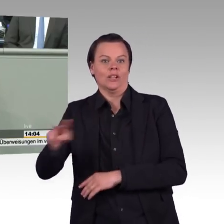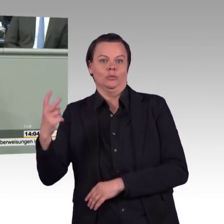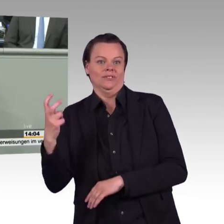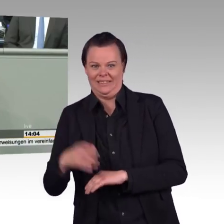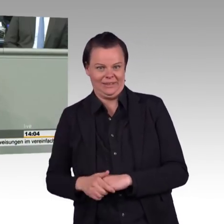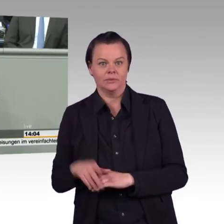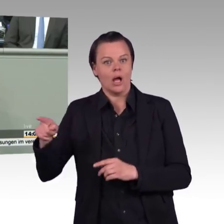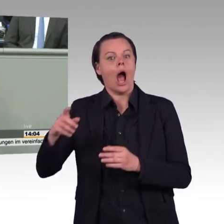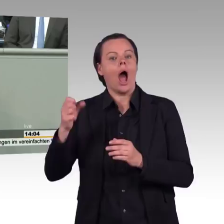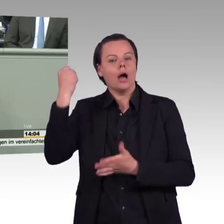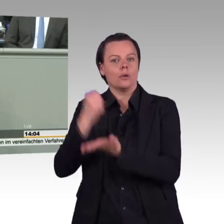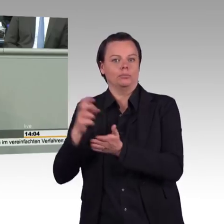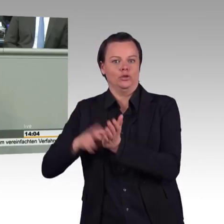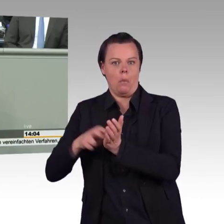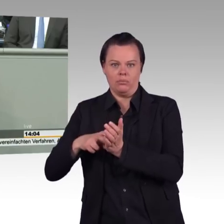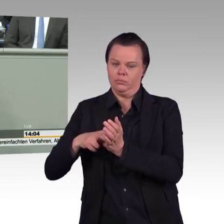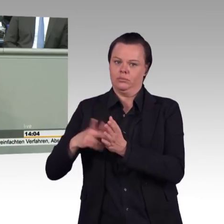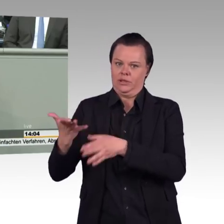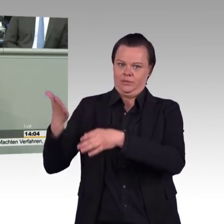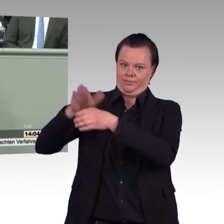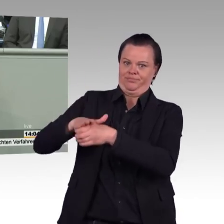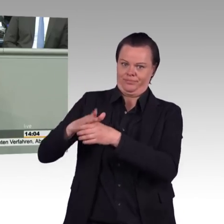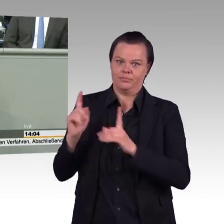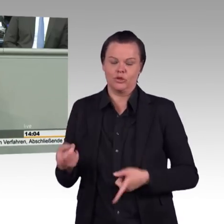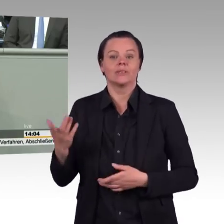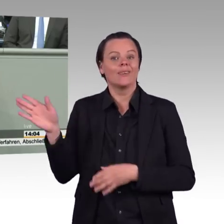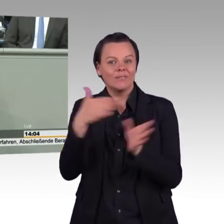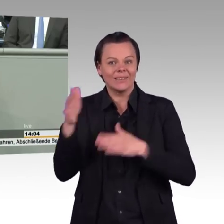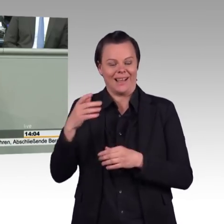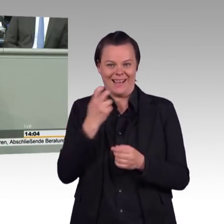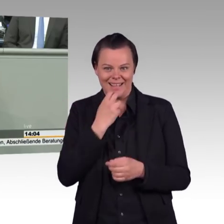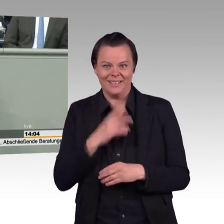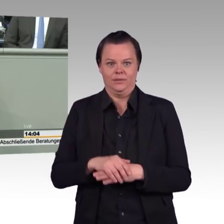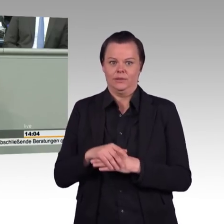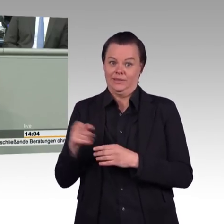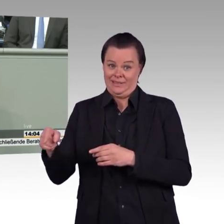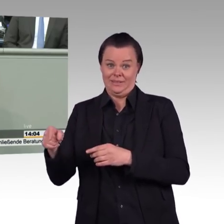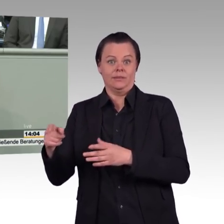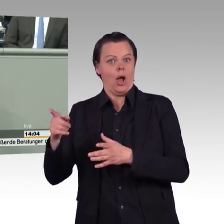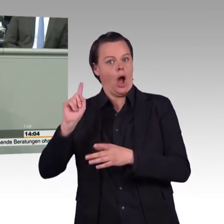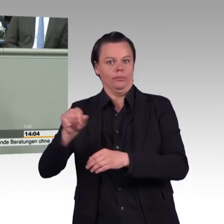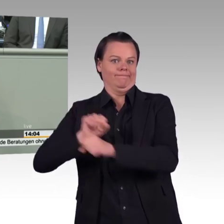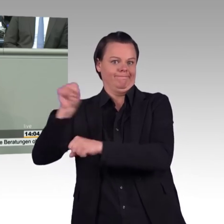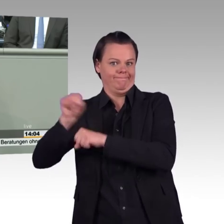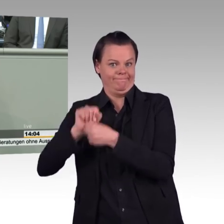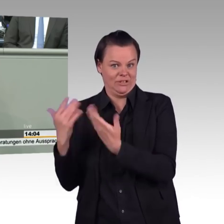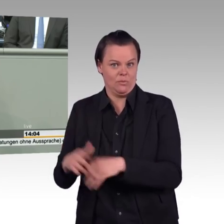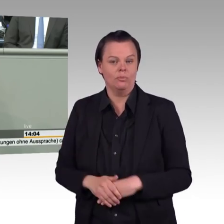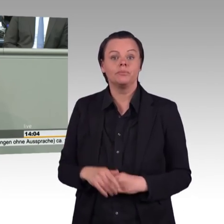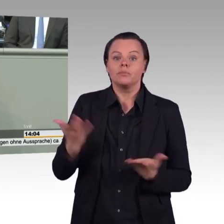Weder Ihr Plan, der die sofortige Abschaltung aussieht, noch dieses Weiter-so. Denn wir können nicht leugnen, dass ein Veränderungsprozess stattfinden wird. Und